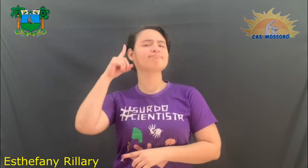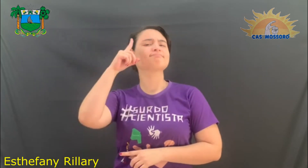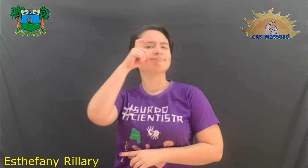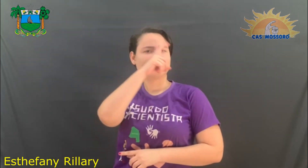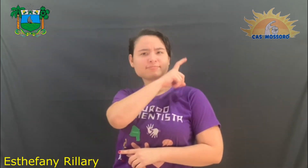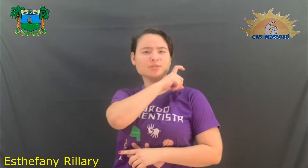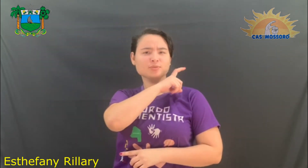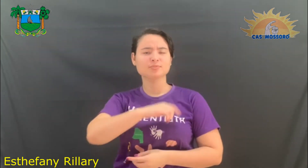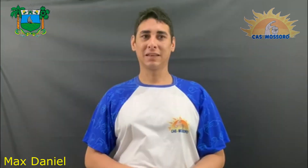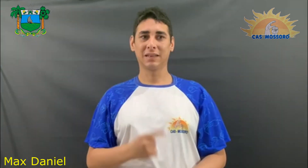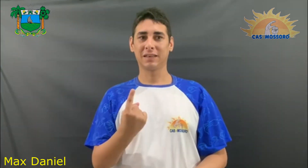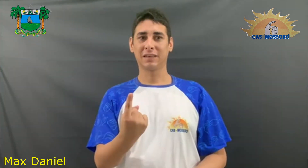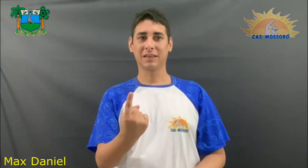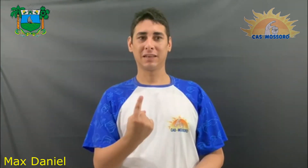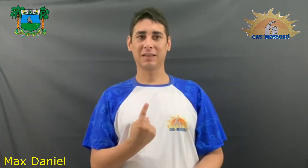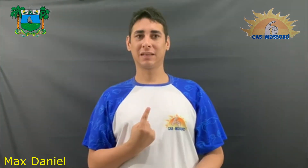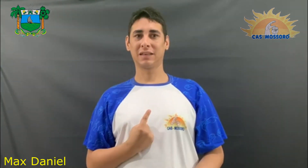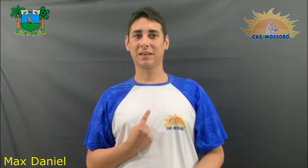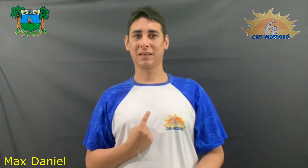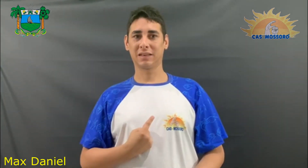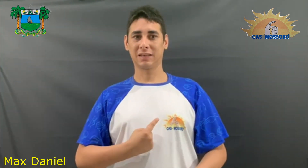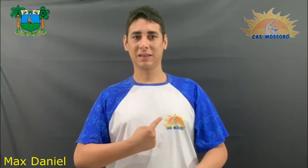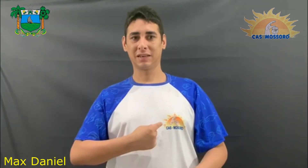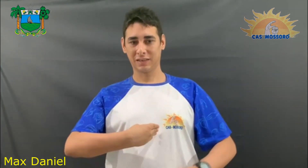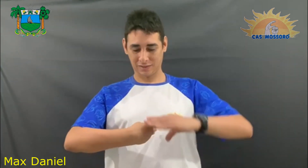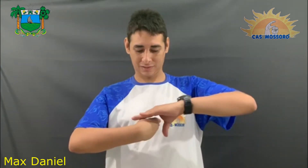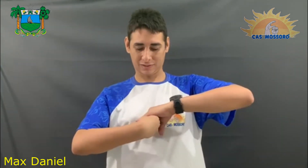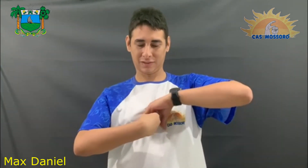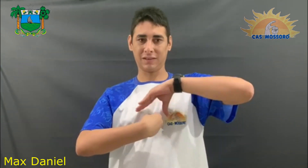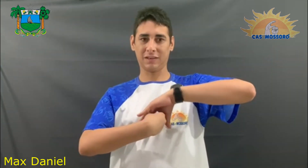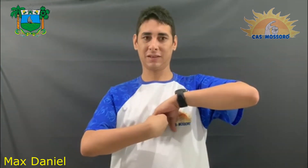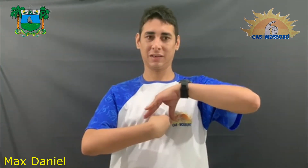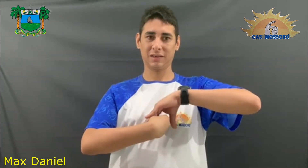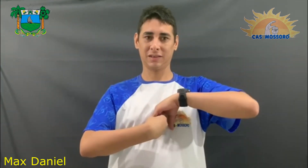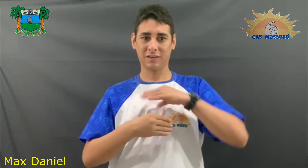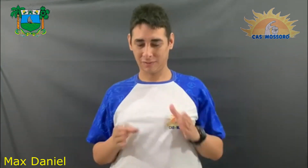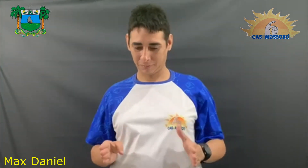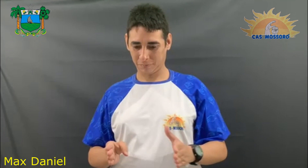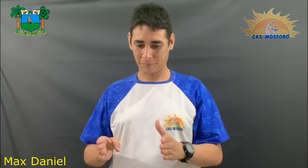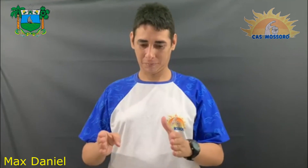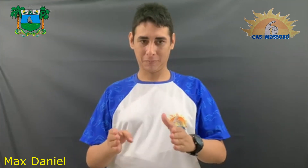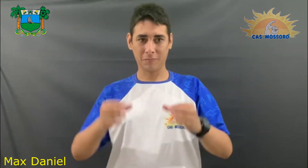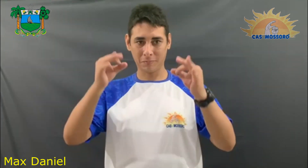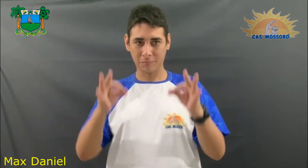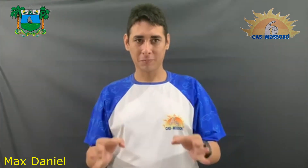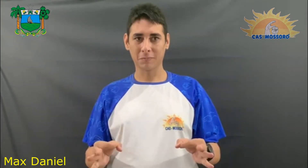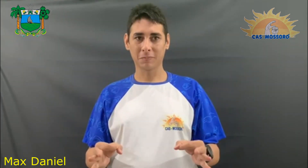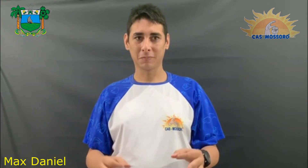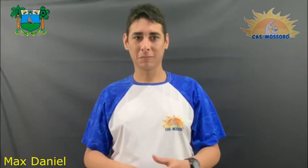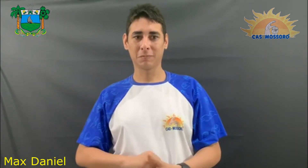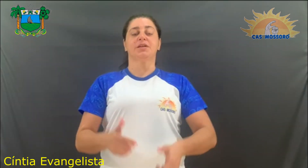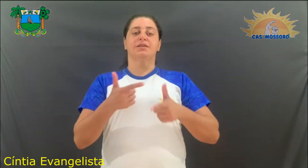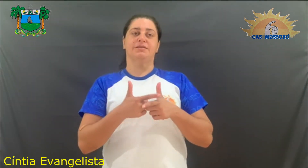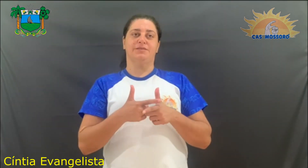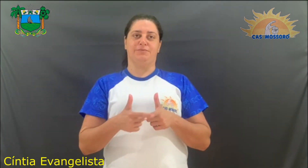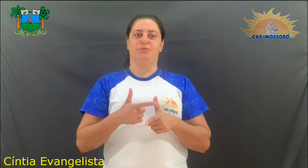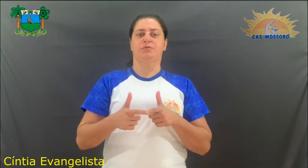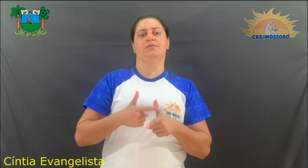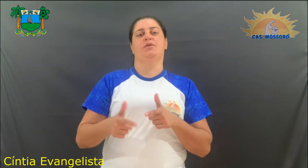é tão duro esse caminho, aí chega você com esse jeitinho me dizendo por onde caminhar. Cada pedra que eu devo